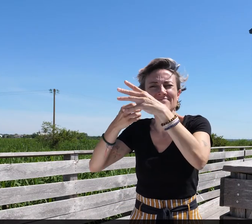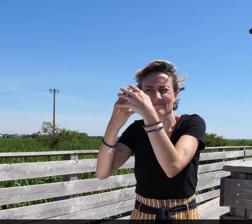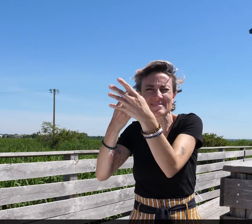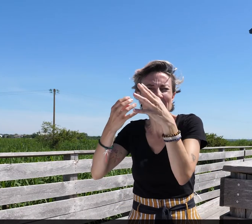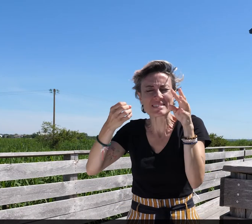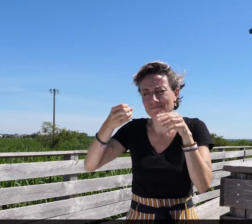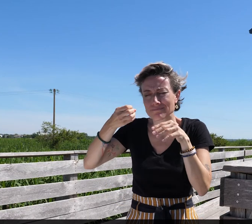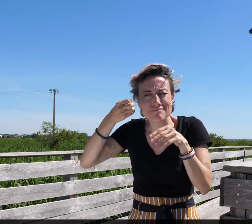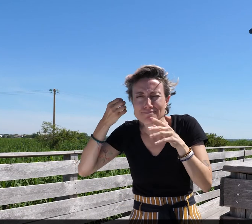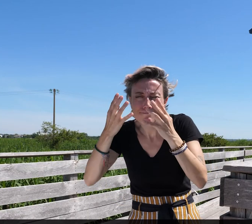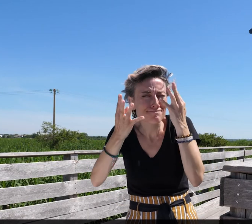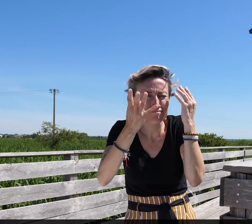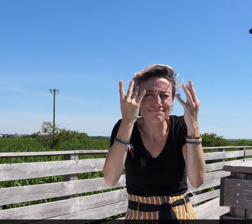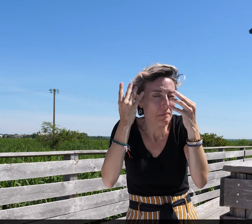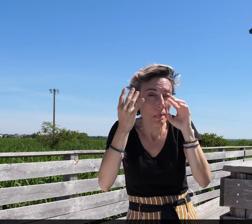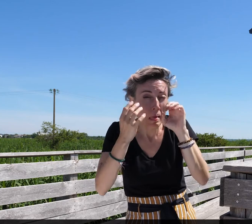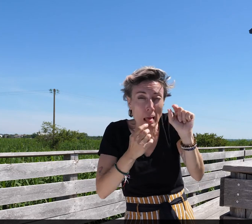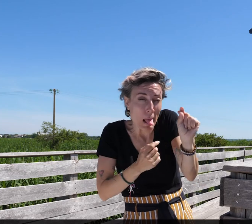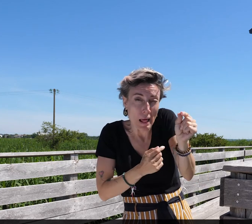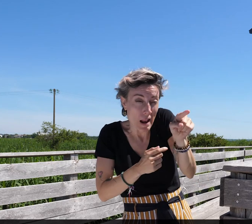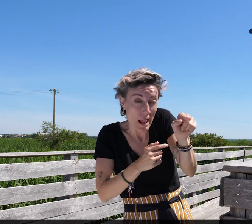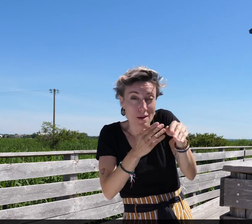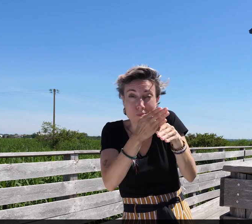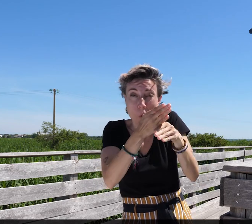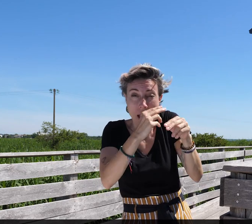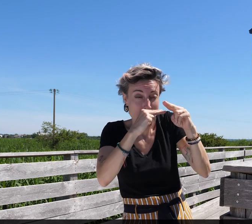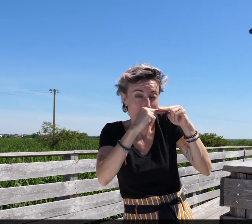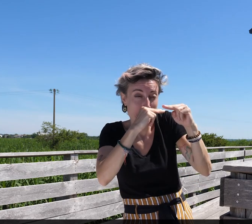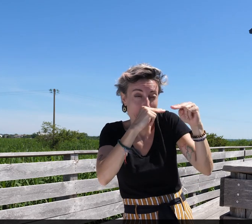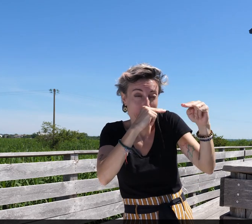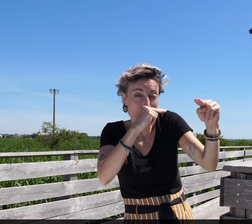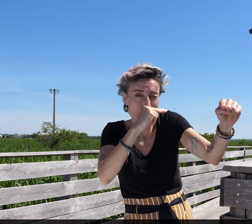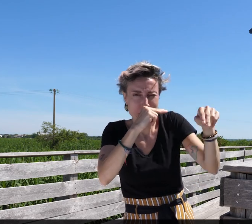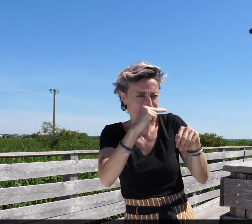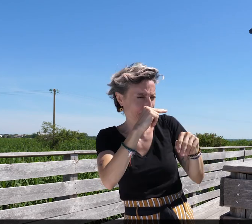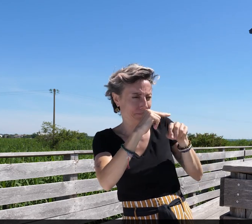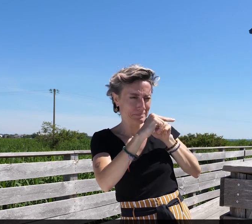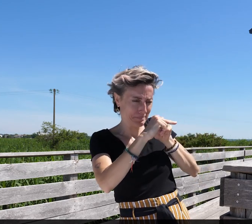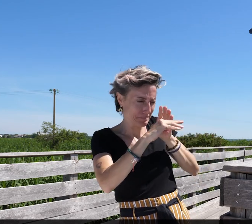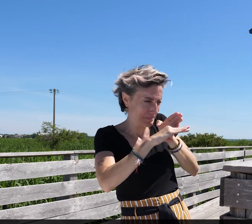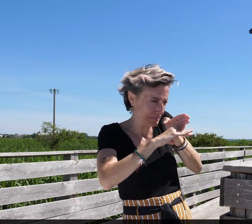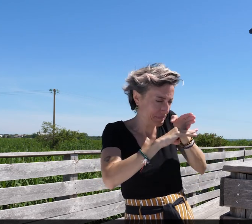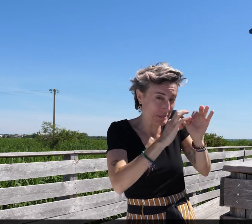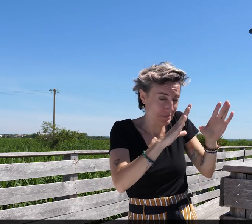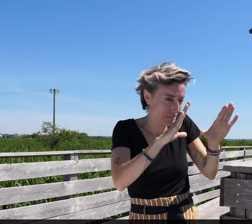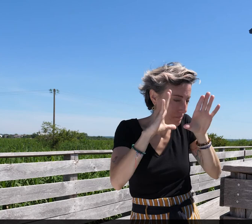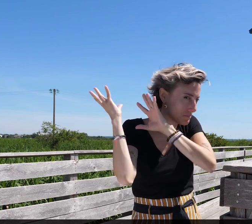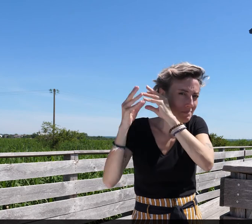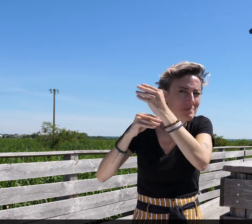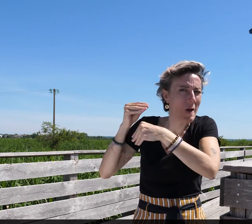À la périphérie du village, une passerelle en bois, à peine perceptible dans le paysage, invite à s'éloigner du monde réel